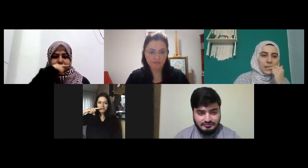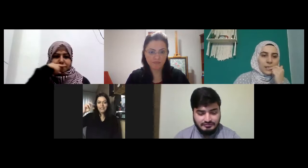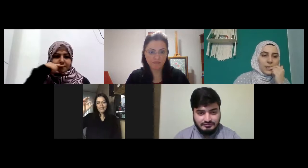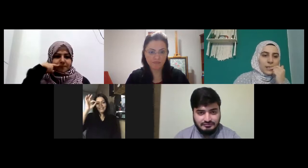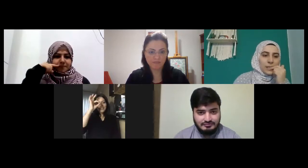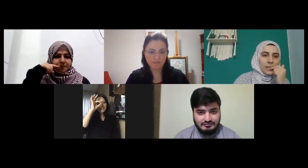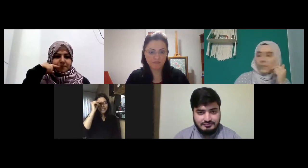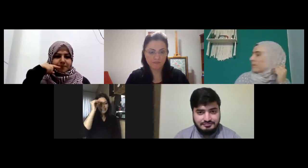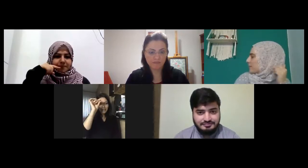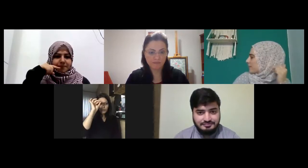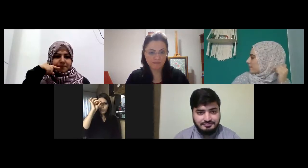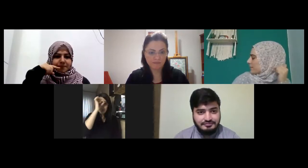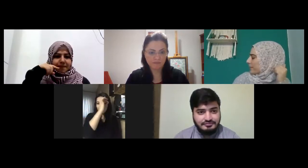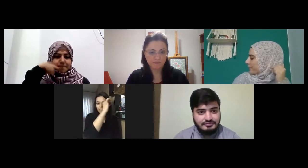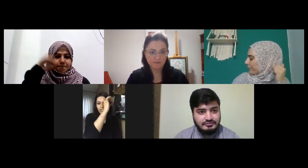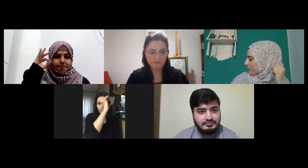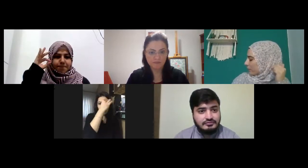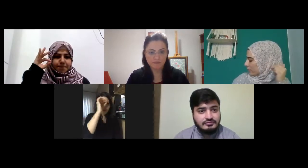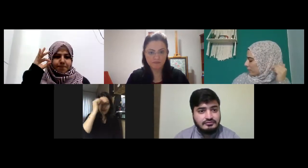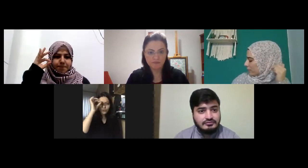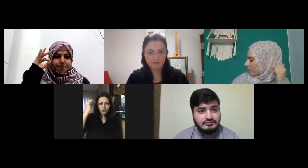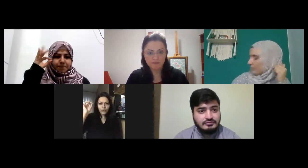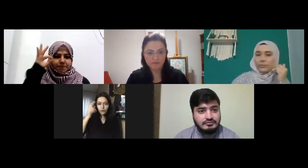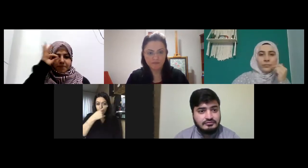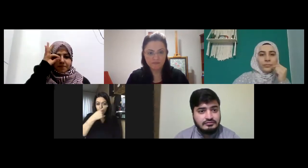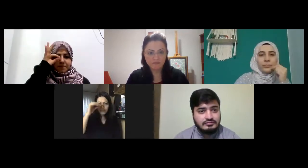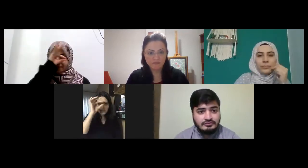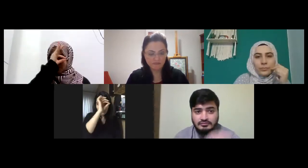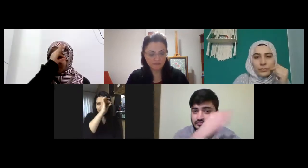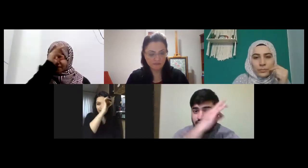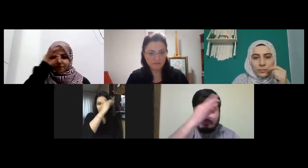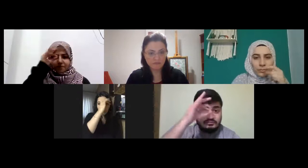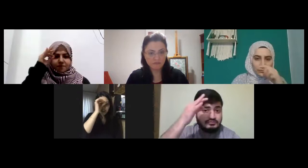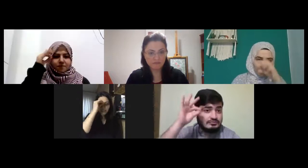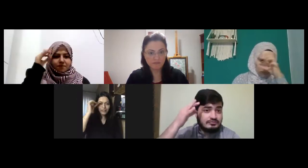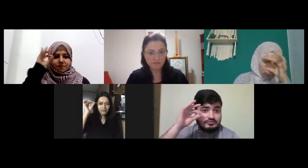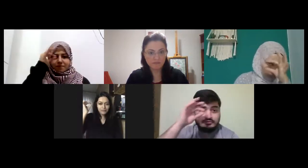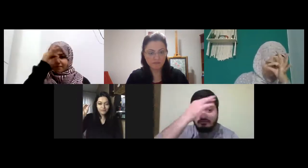eller şöyle yeşil şöyle göz hizası aslında yeşil